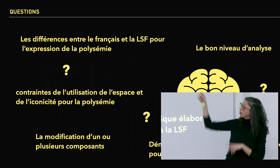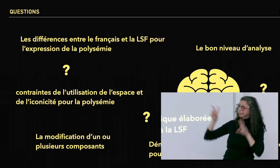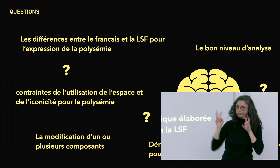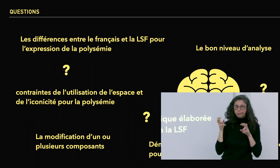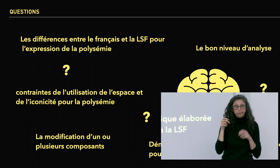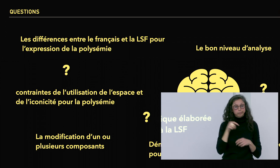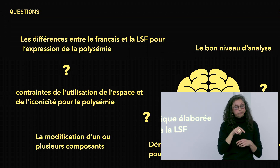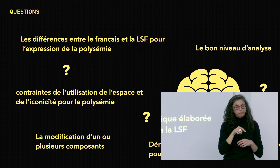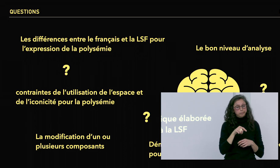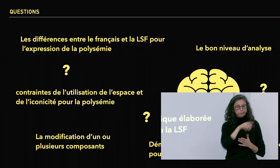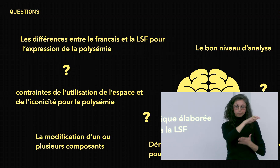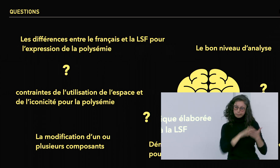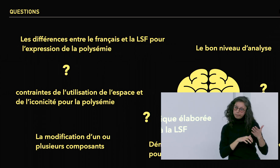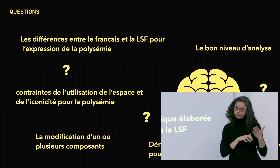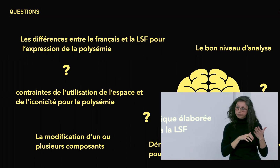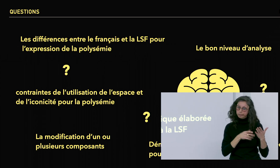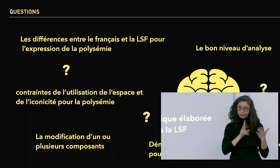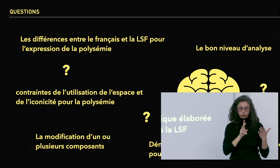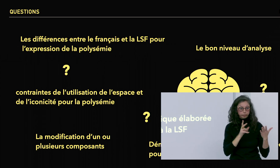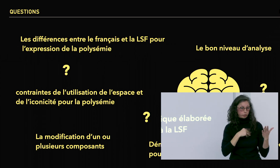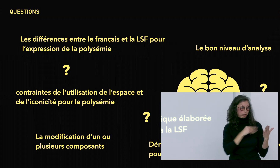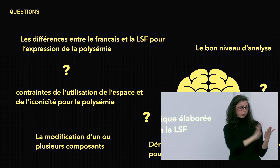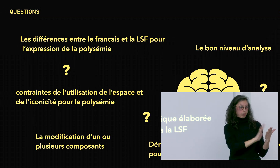Cela débouche sur plusieurs interrogations.